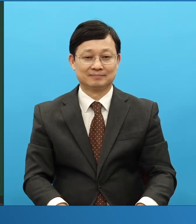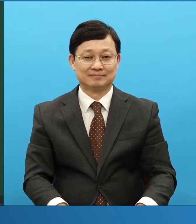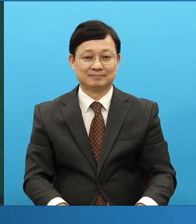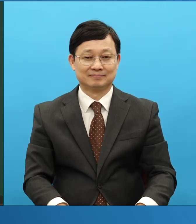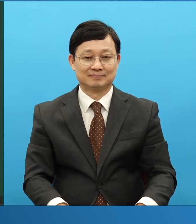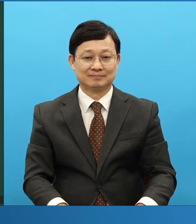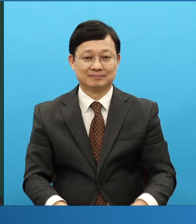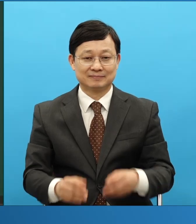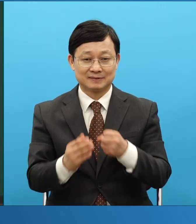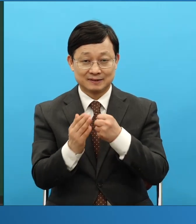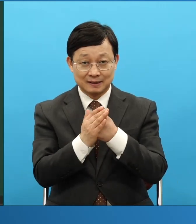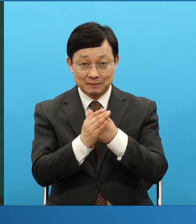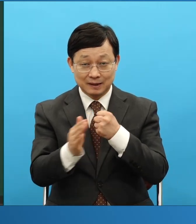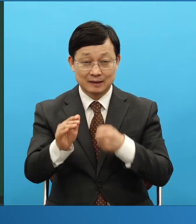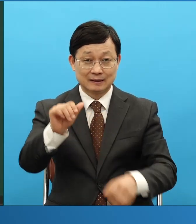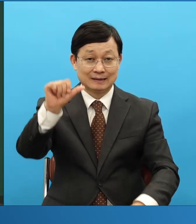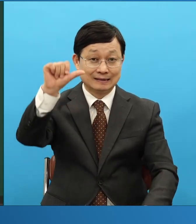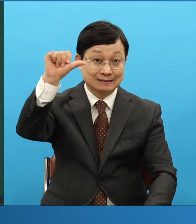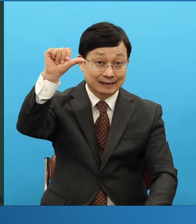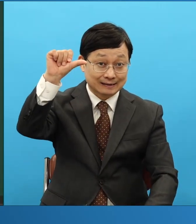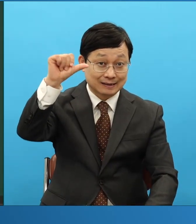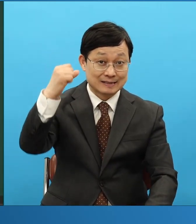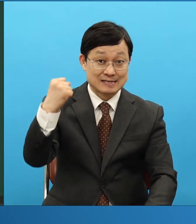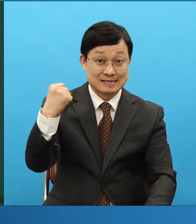힘 누리는 내용은 이미 들었죠 그래서